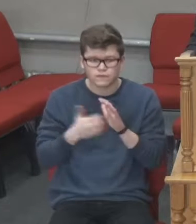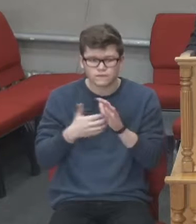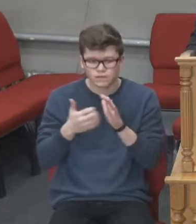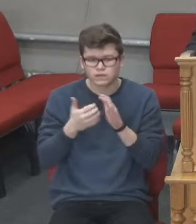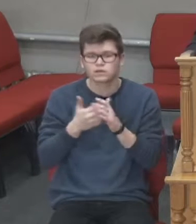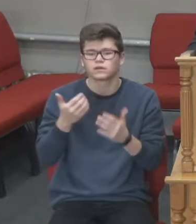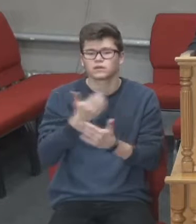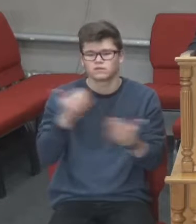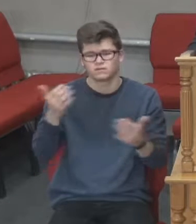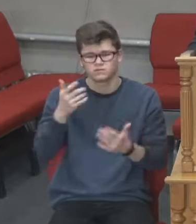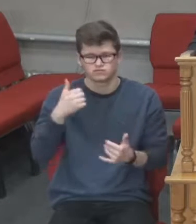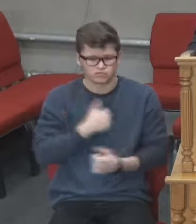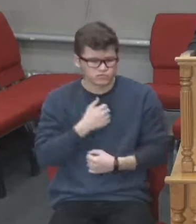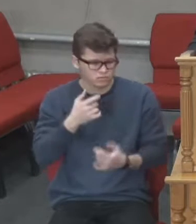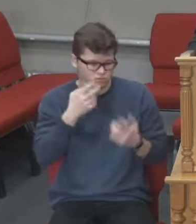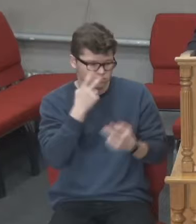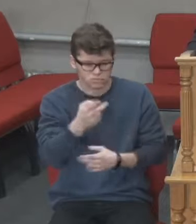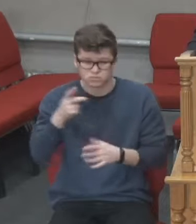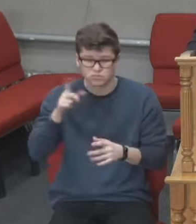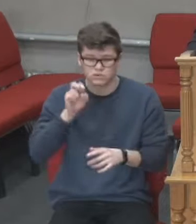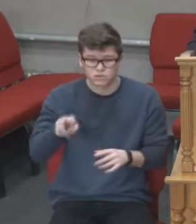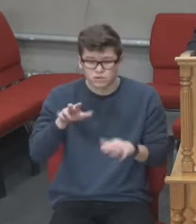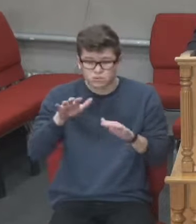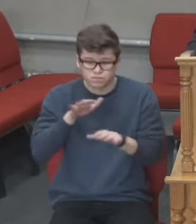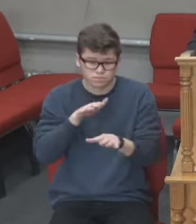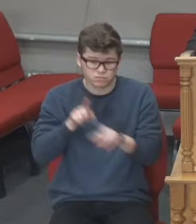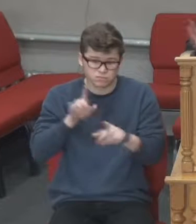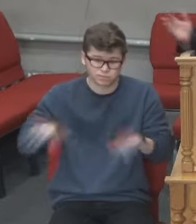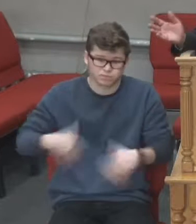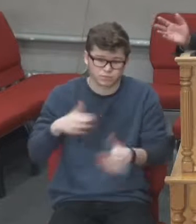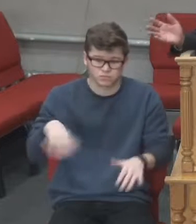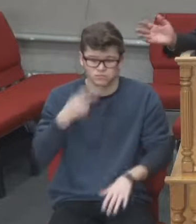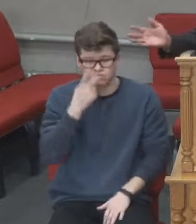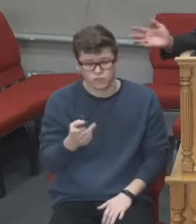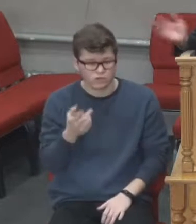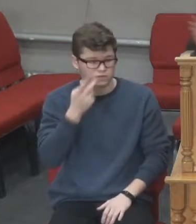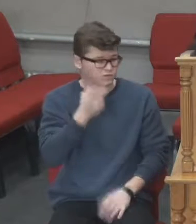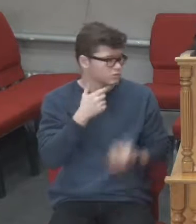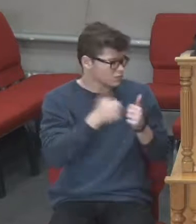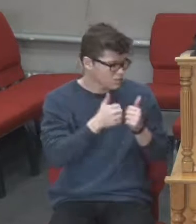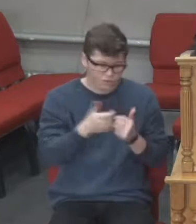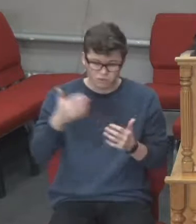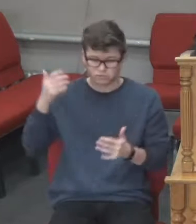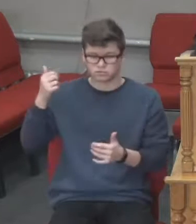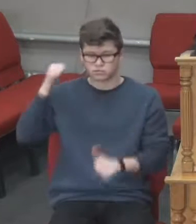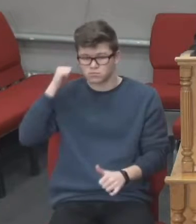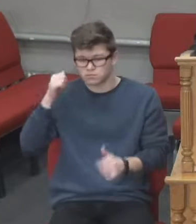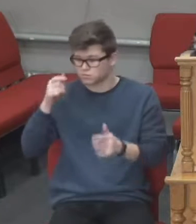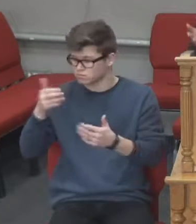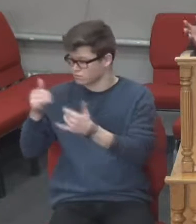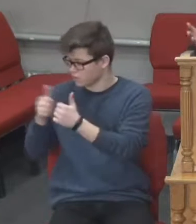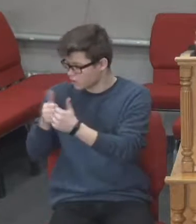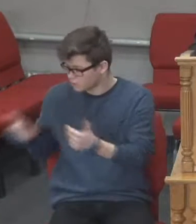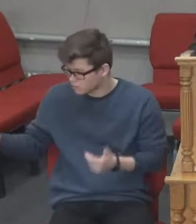Не вистачає сьогодні в залі, і ви бачите позад мене, біля мене пусті стільчики,